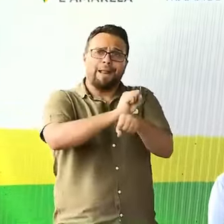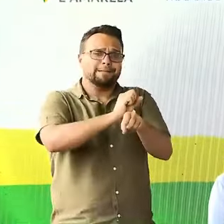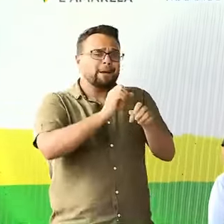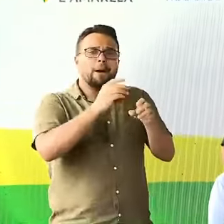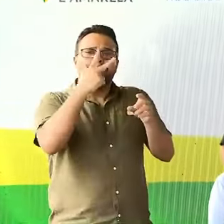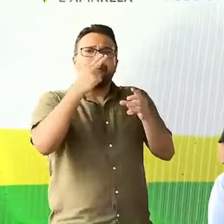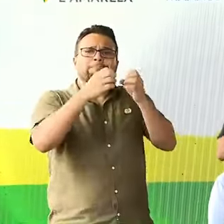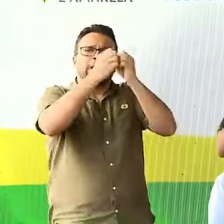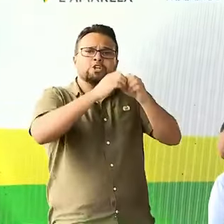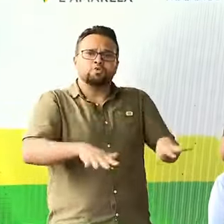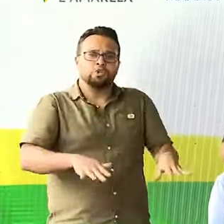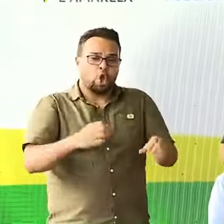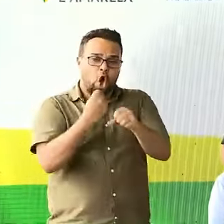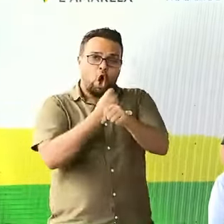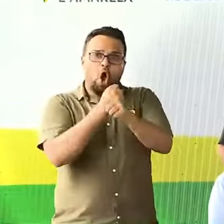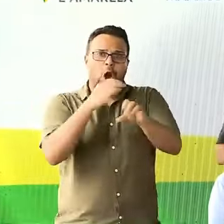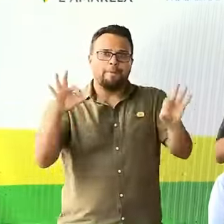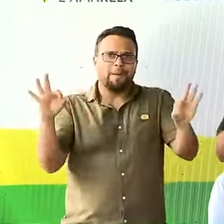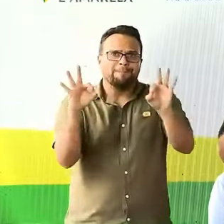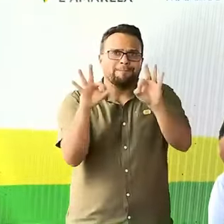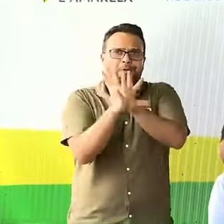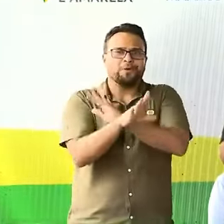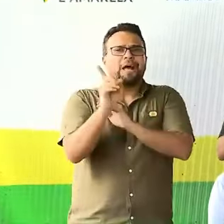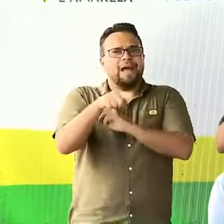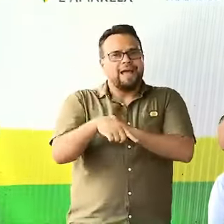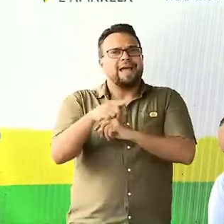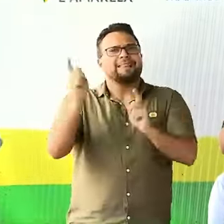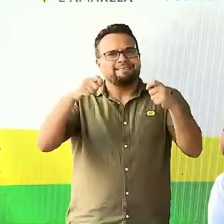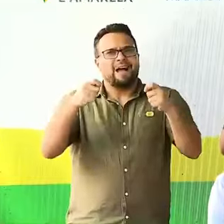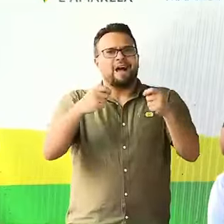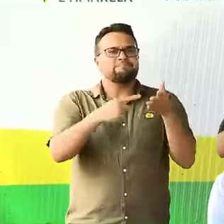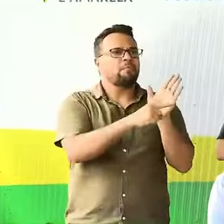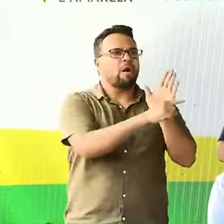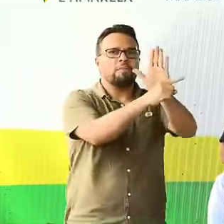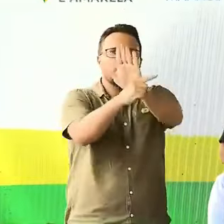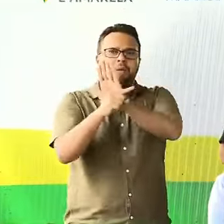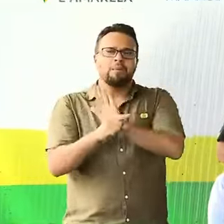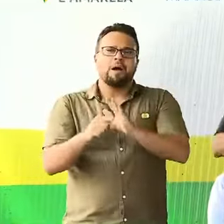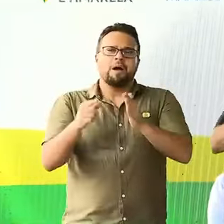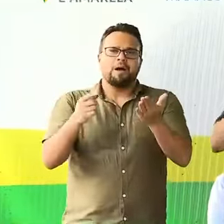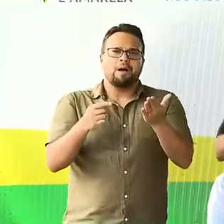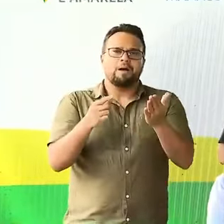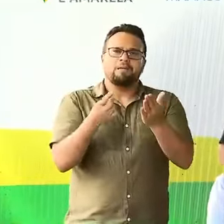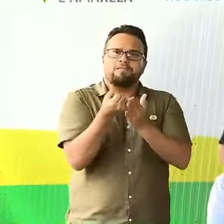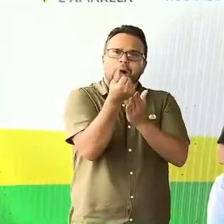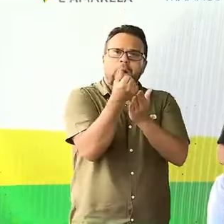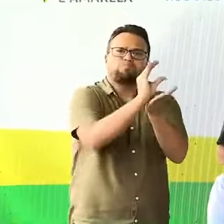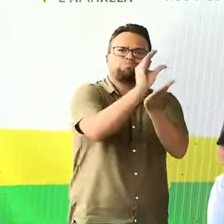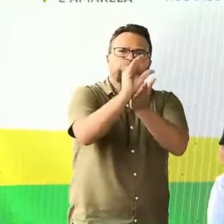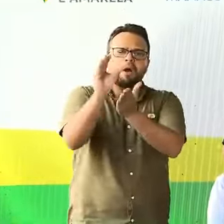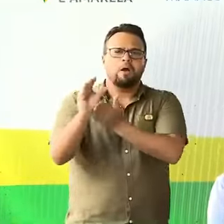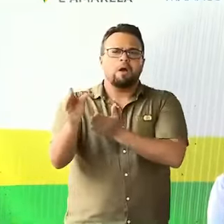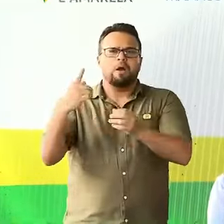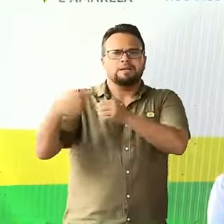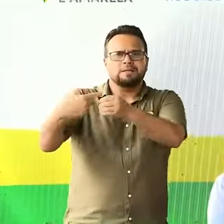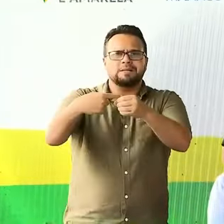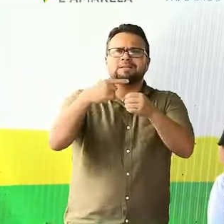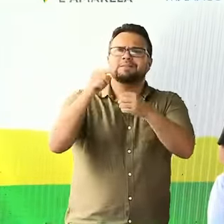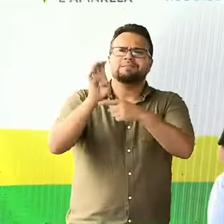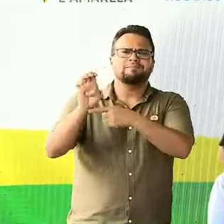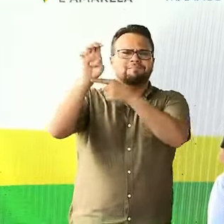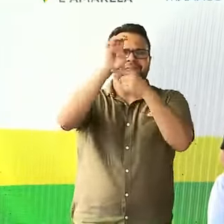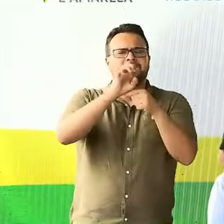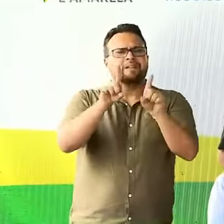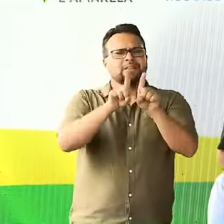Obra concluída é receita para município, para estado e para a União. E é paz para essa pessoa.